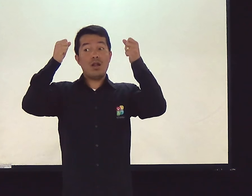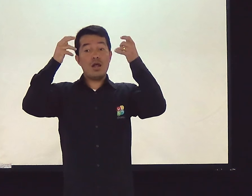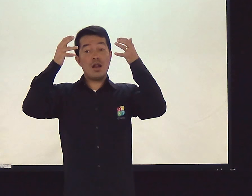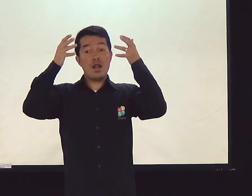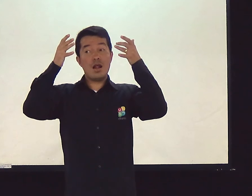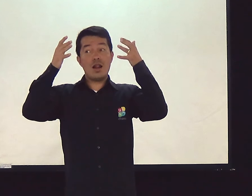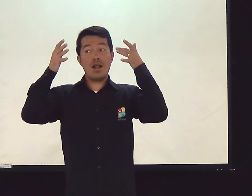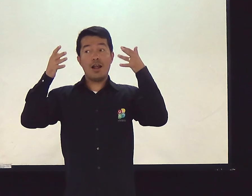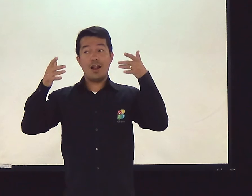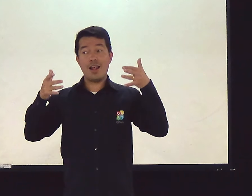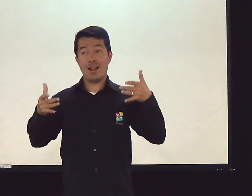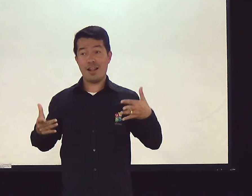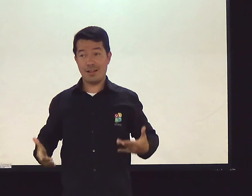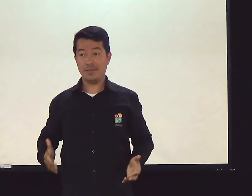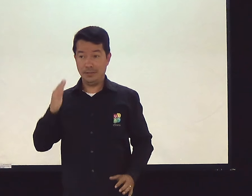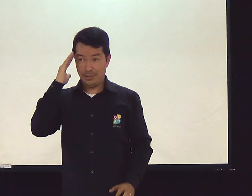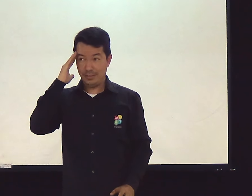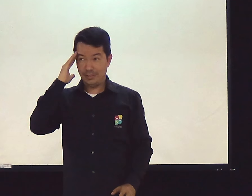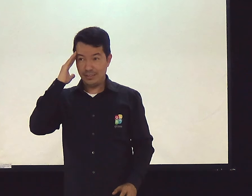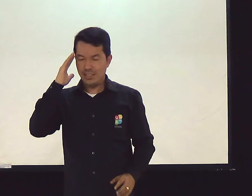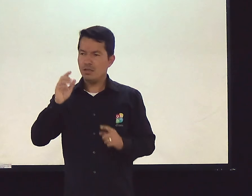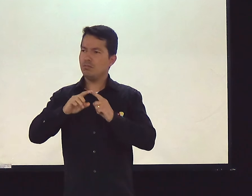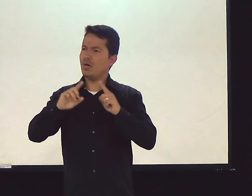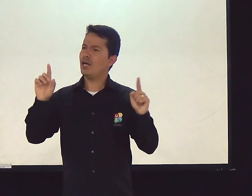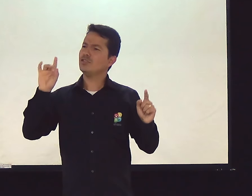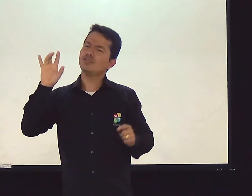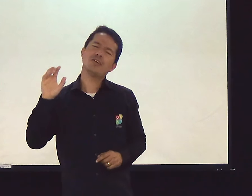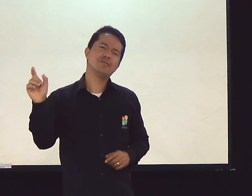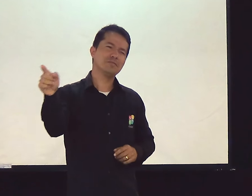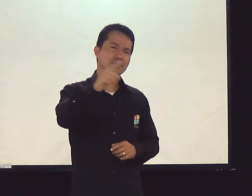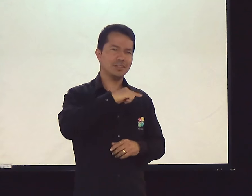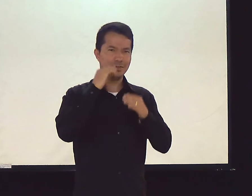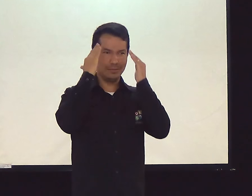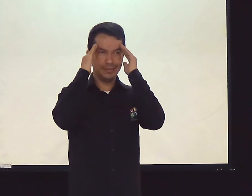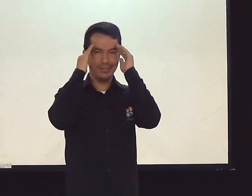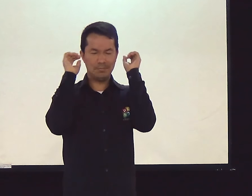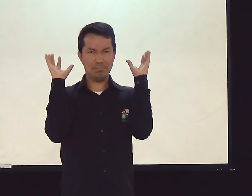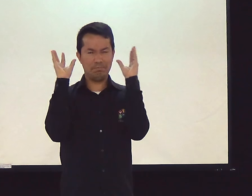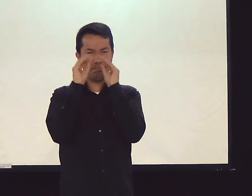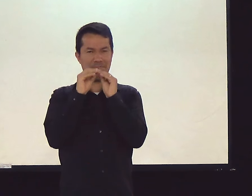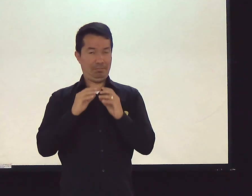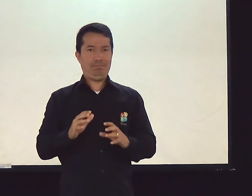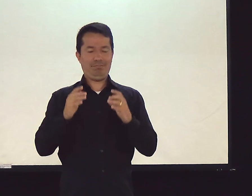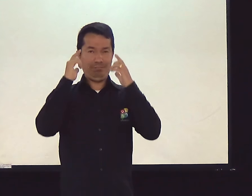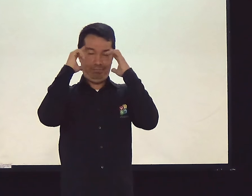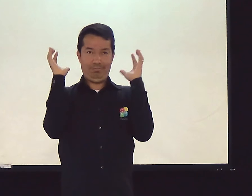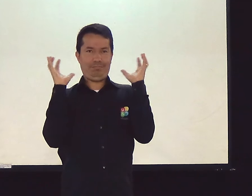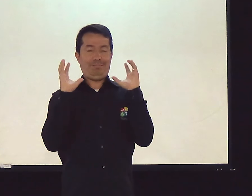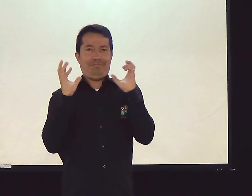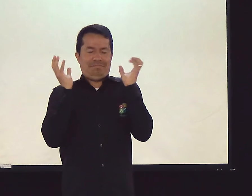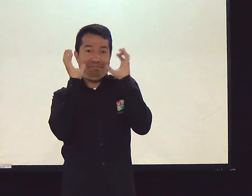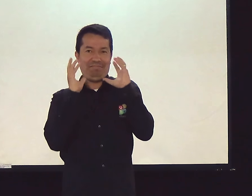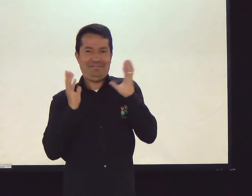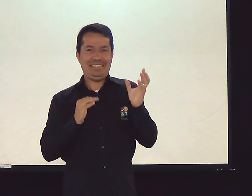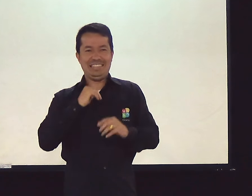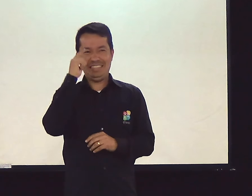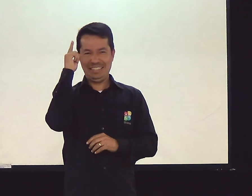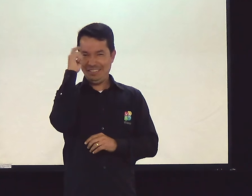É meio... Tenta explicar, mas não consegue. Não sei se vocês entendem claro. Às vezes, eu estou vendo ali gente abraçando a